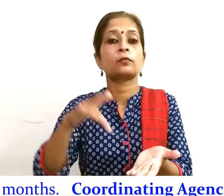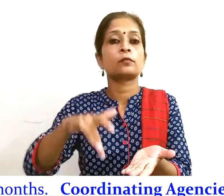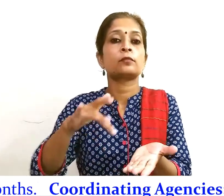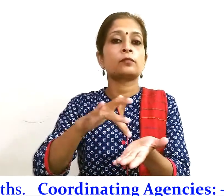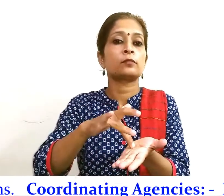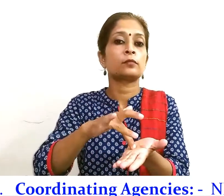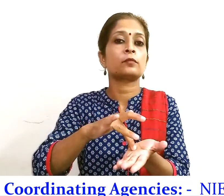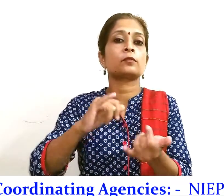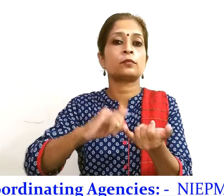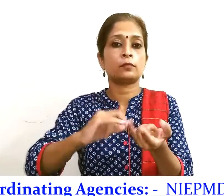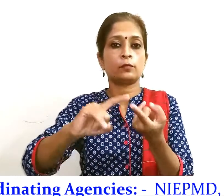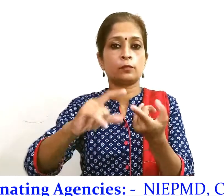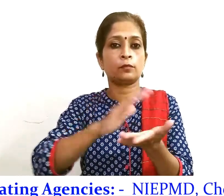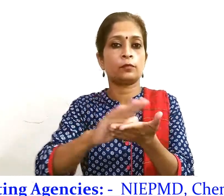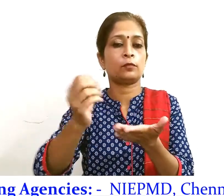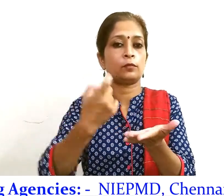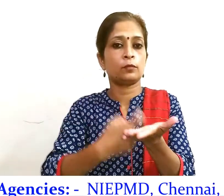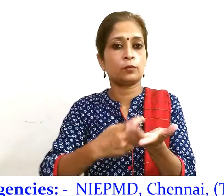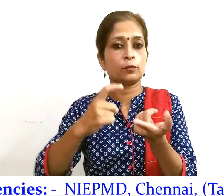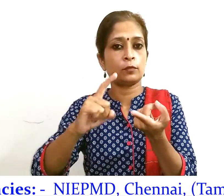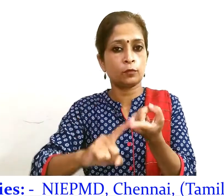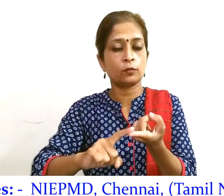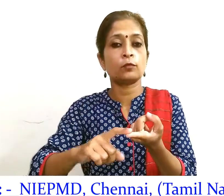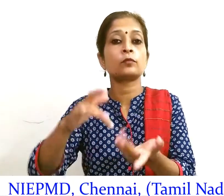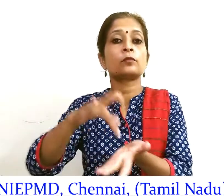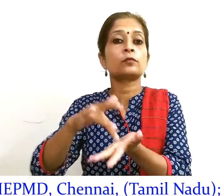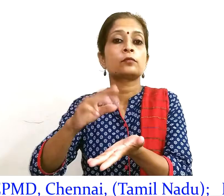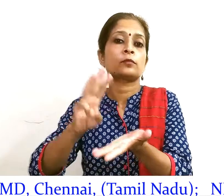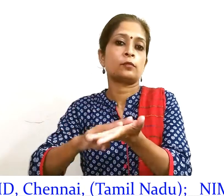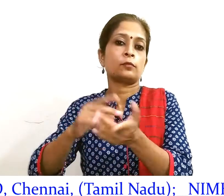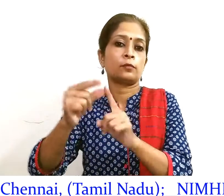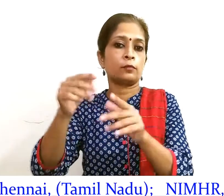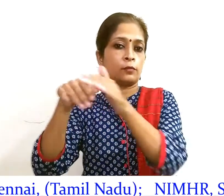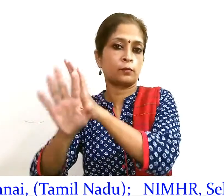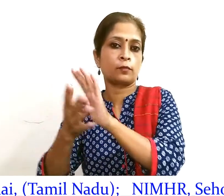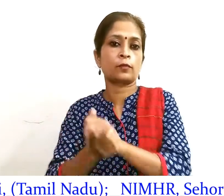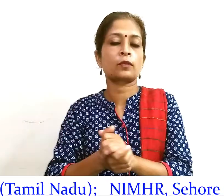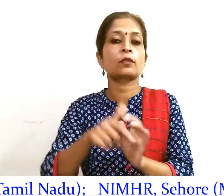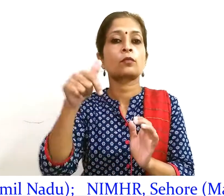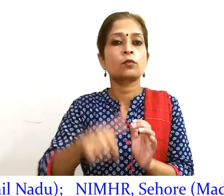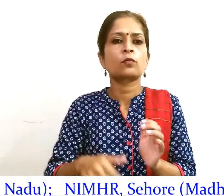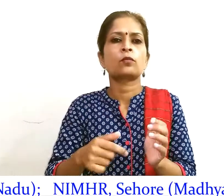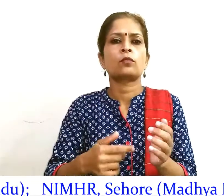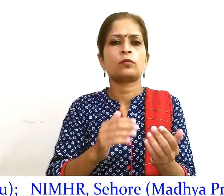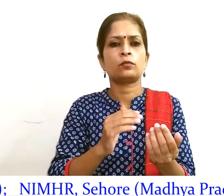सिहोर मध्यप्रदेश हेल्पलाइन केंद्र दिव्यांग्चन सशक्तिकरण वेभाग के अधीन